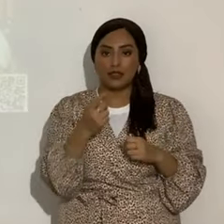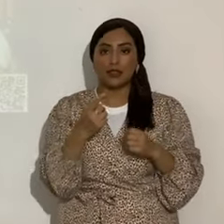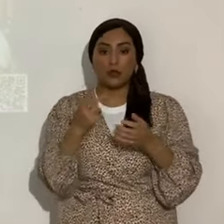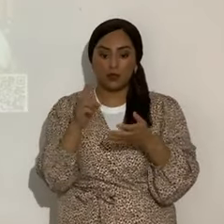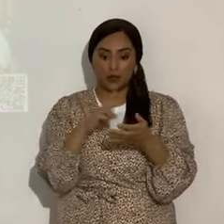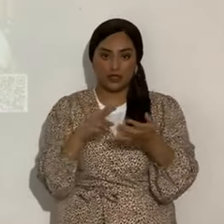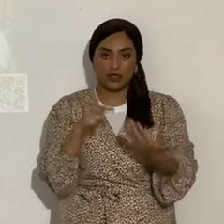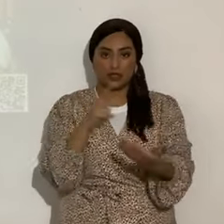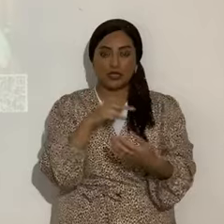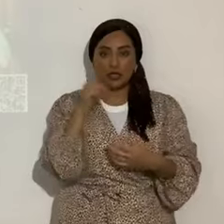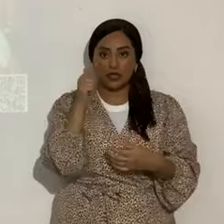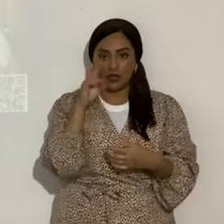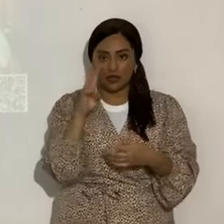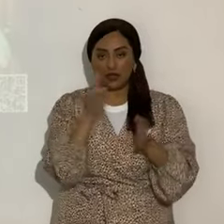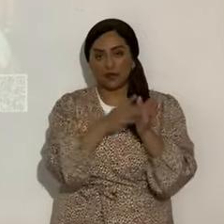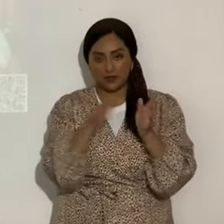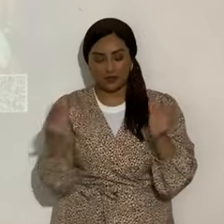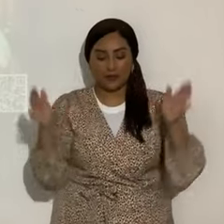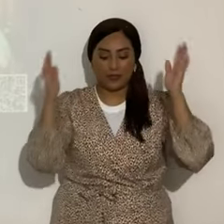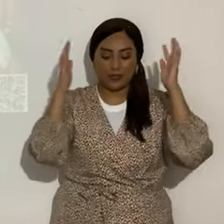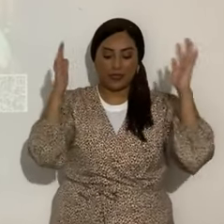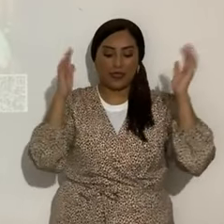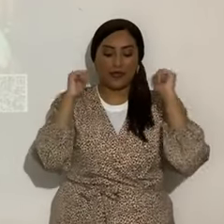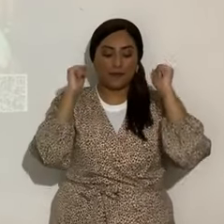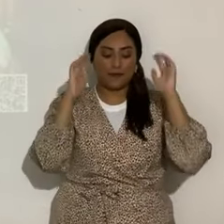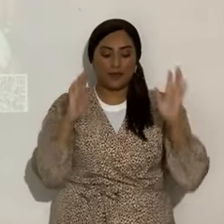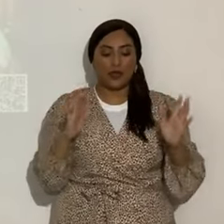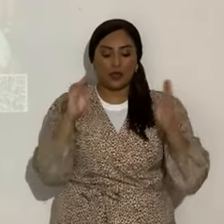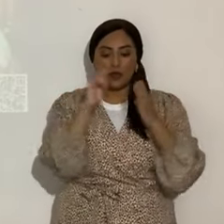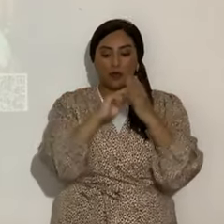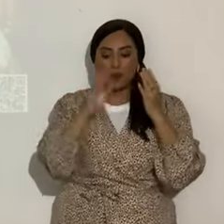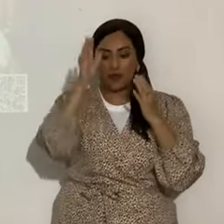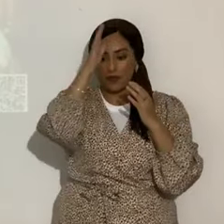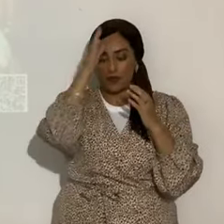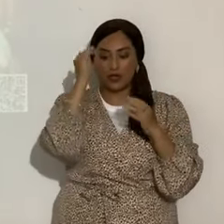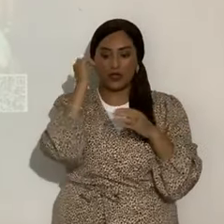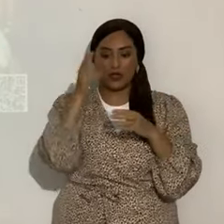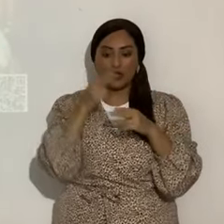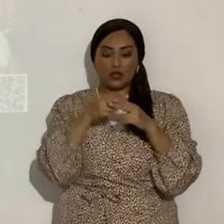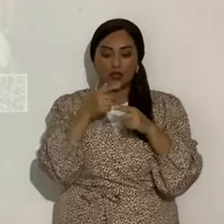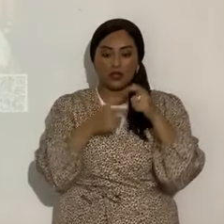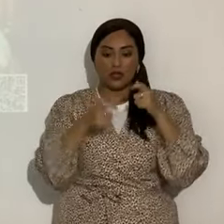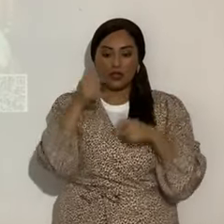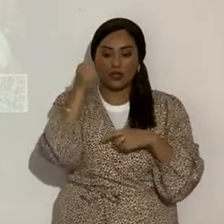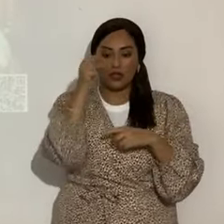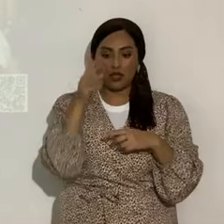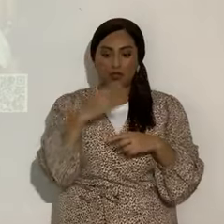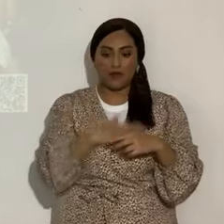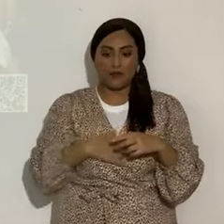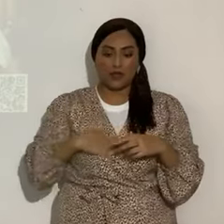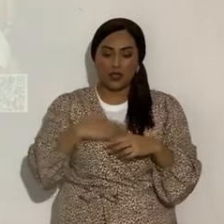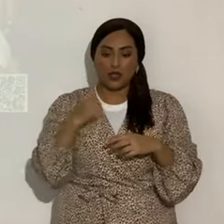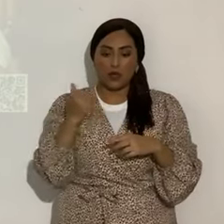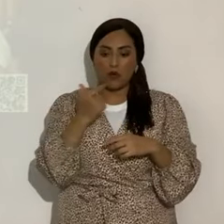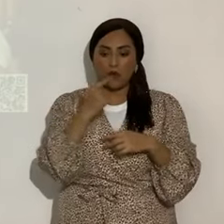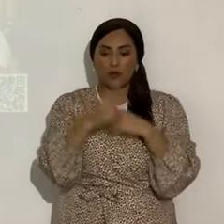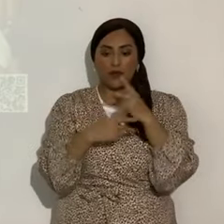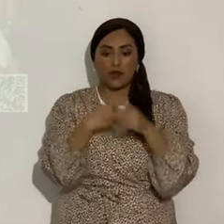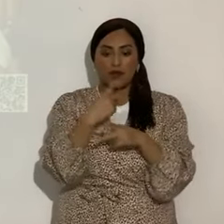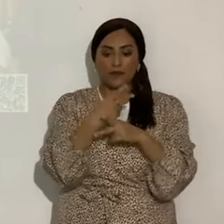leer el Salmo 27 y demás. Padre eterno Yahweh, en el nombre de nuestro don Yashua Mashiach, embudece por favor cualquier espíritu que no glorifique